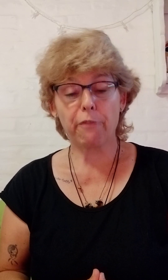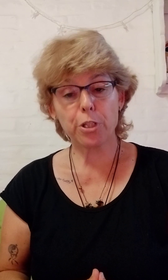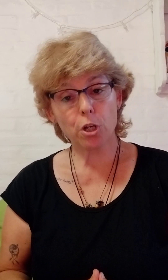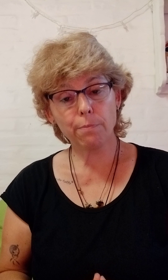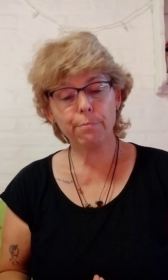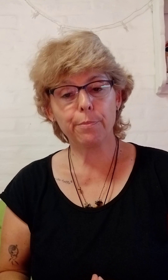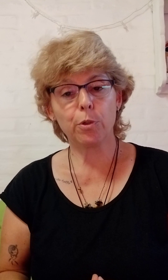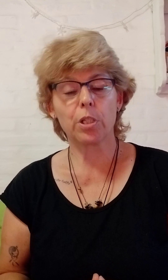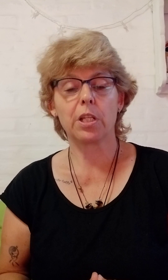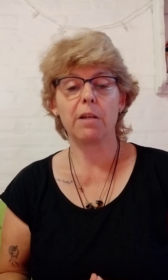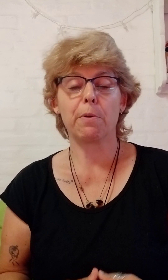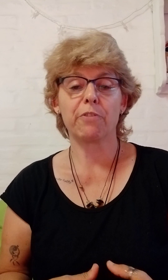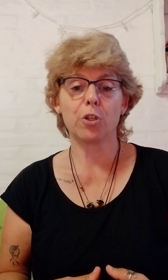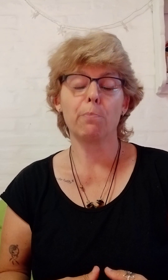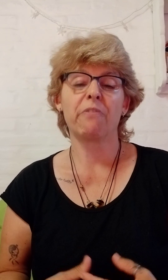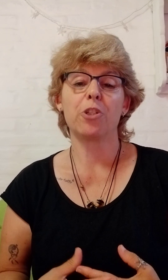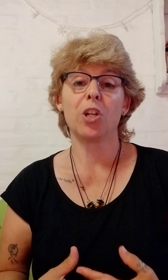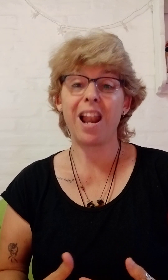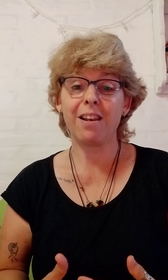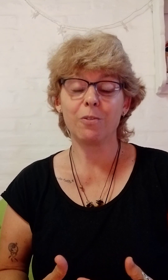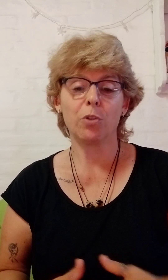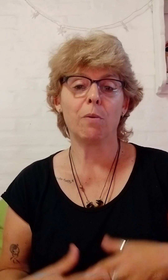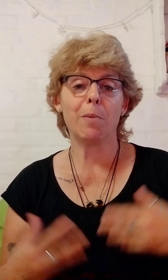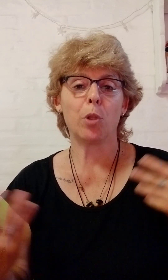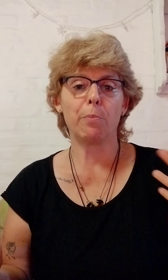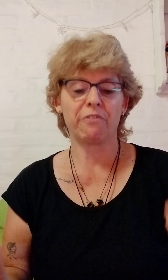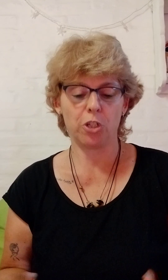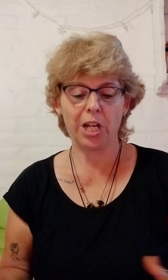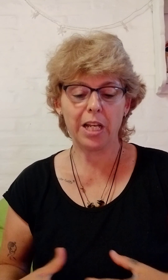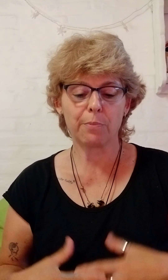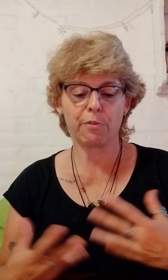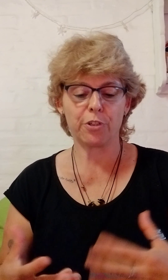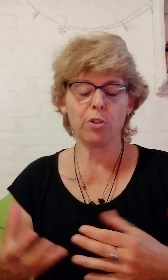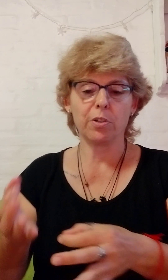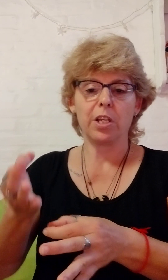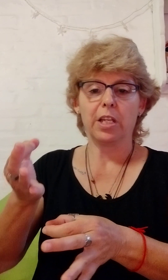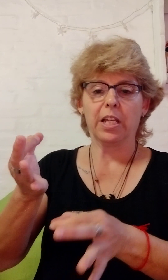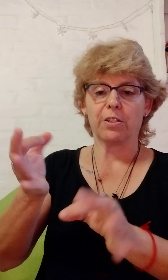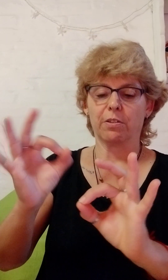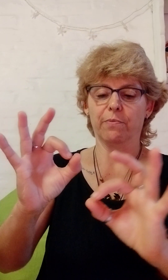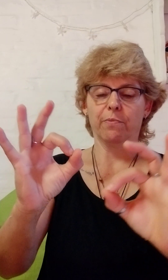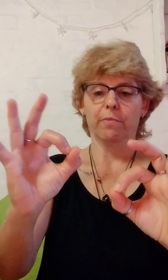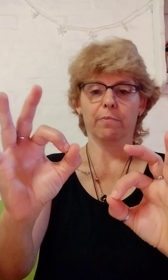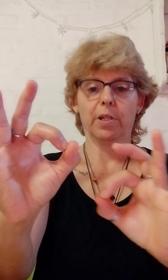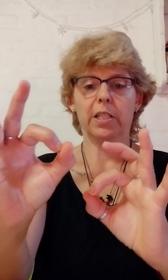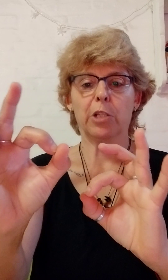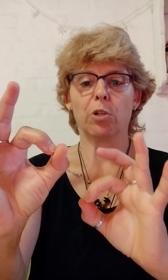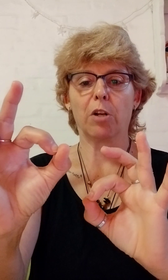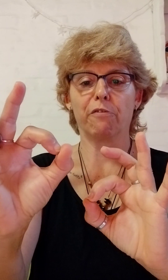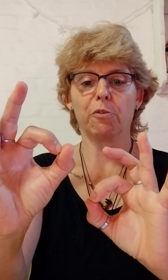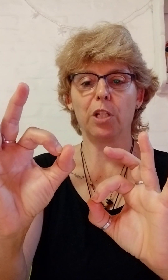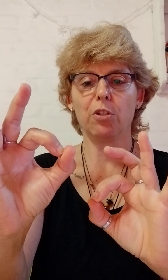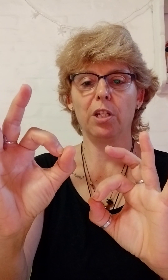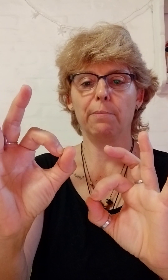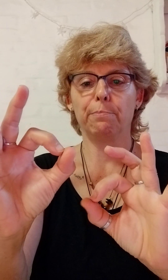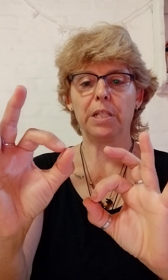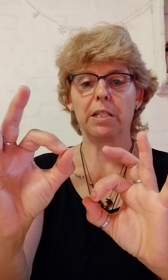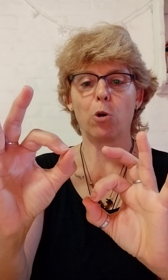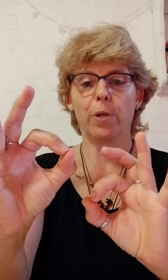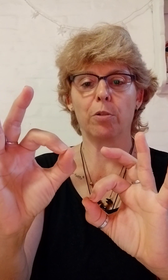Profesión. Lo que sería profesión o profesional. Cuando hablamos de profesionales. Profesión. Es. Estas son las configuraciones. Pinza óvalo